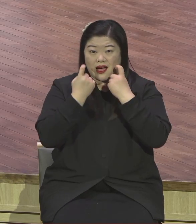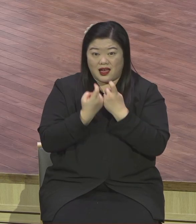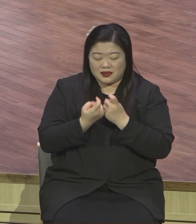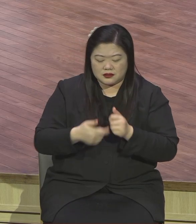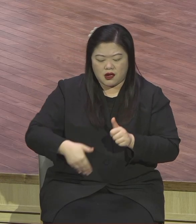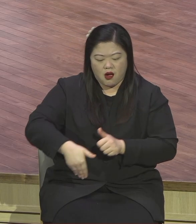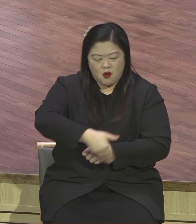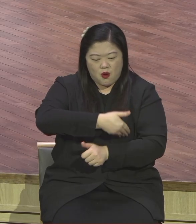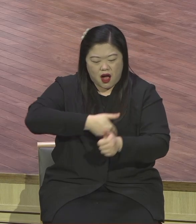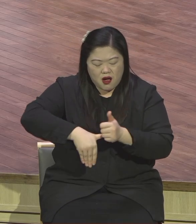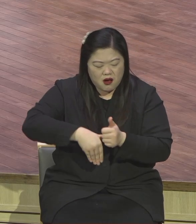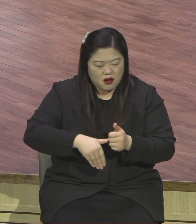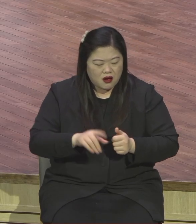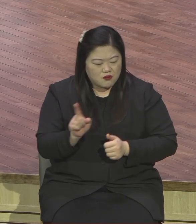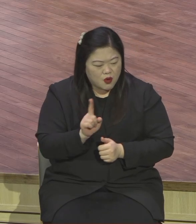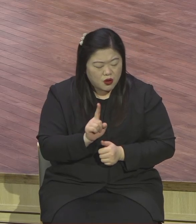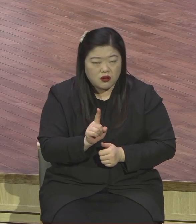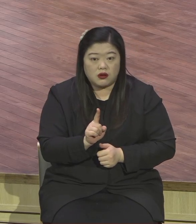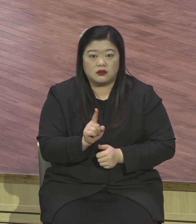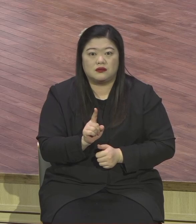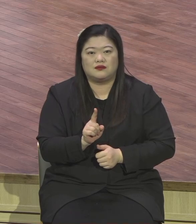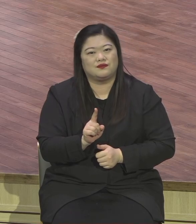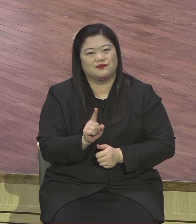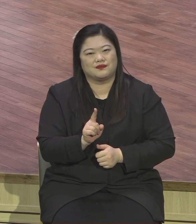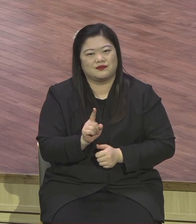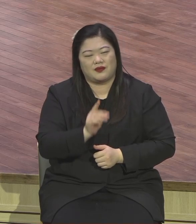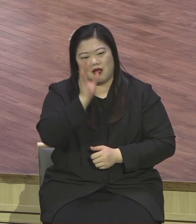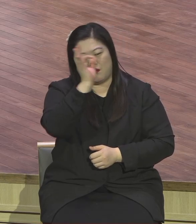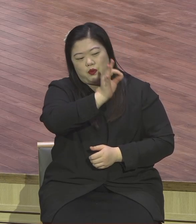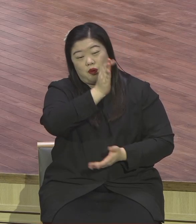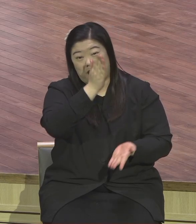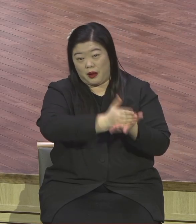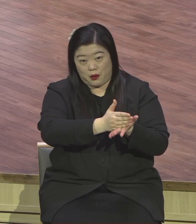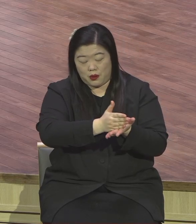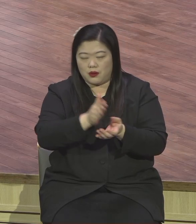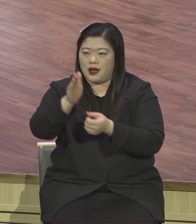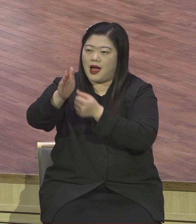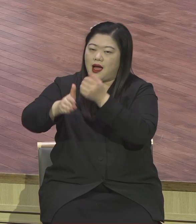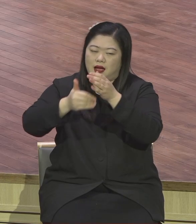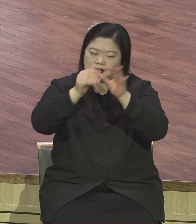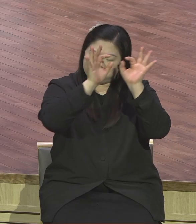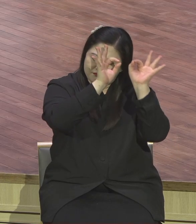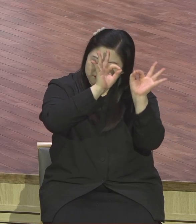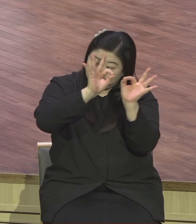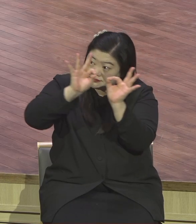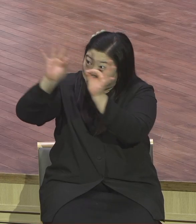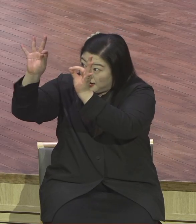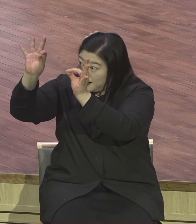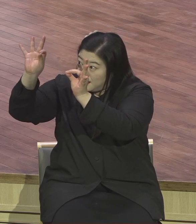오직 하나님만을 바라보는 믿음의 입을 열어야 합니다.